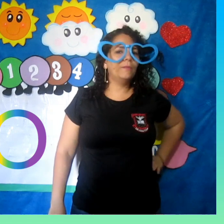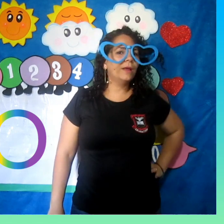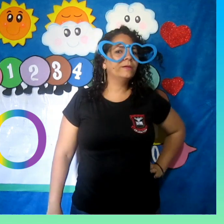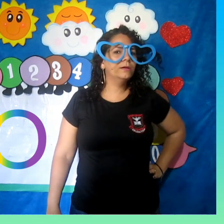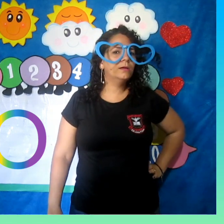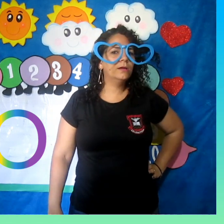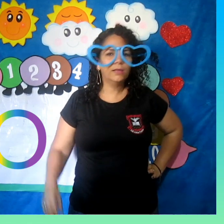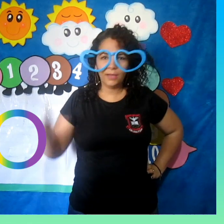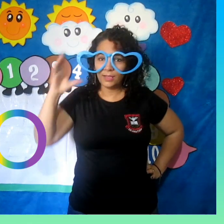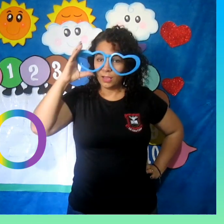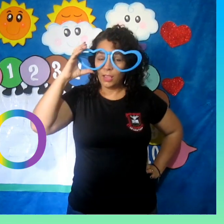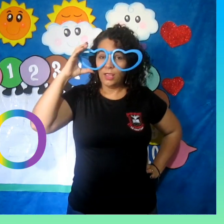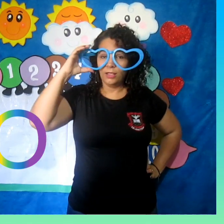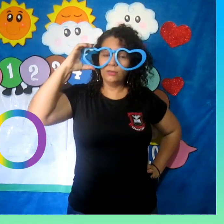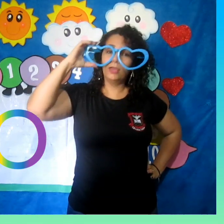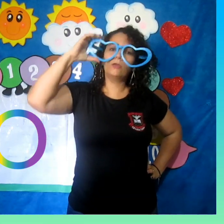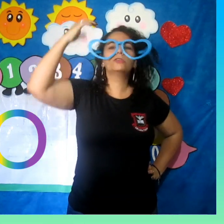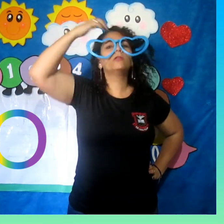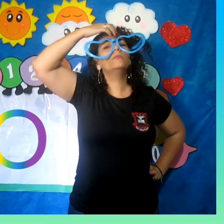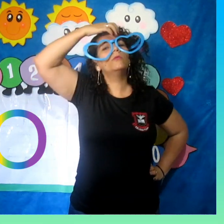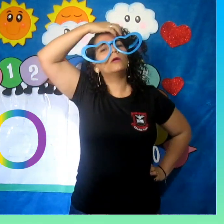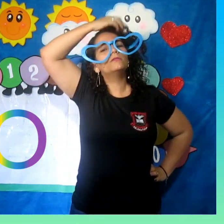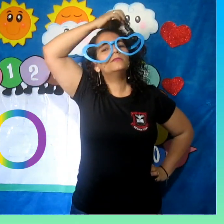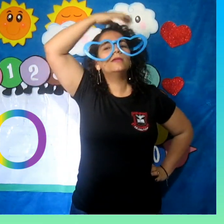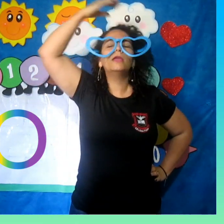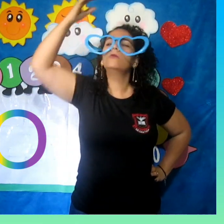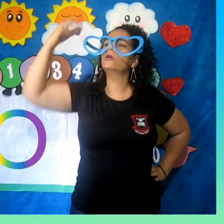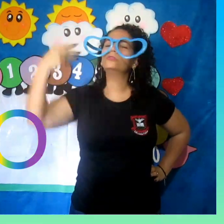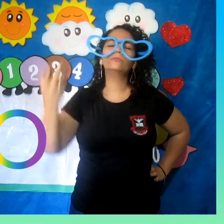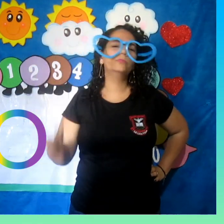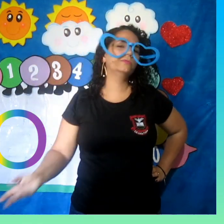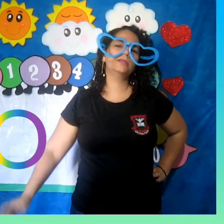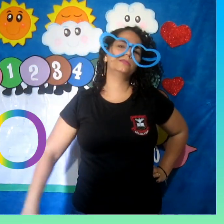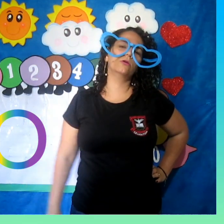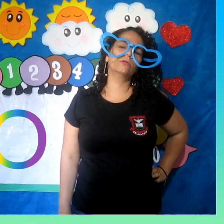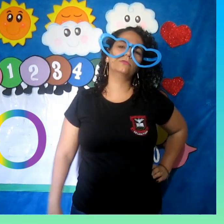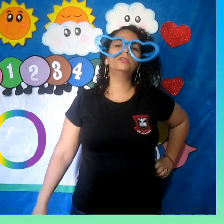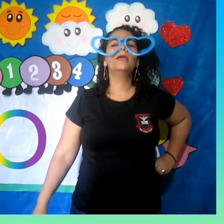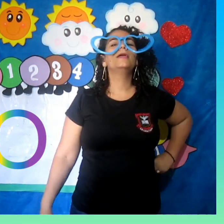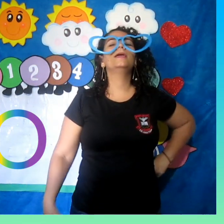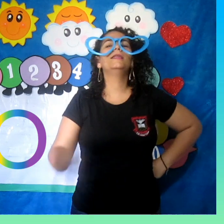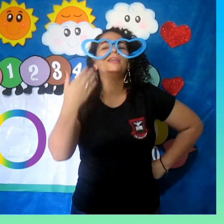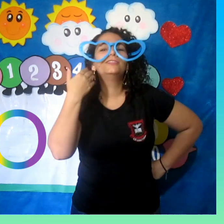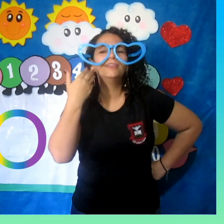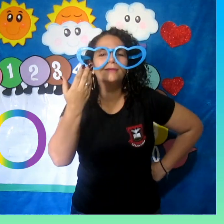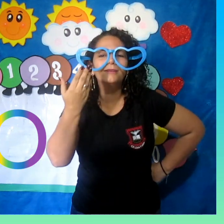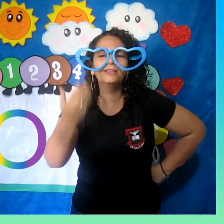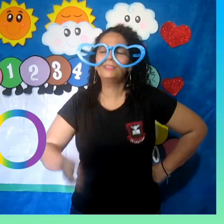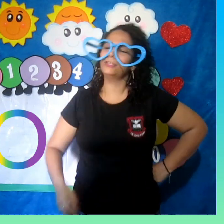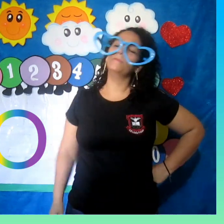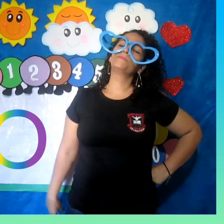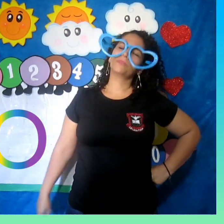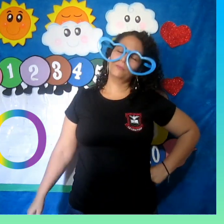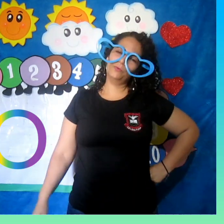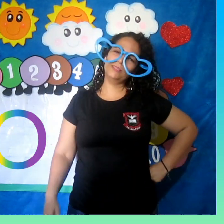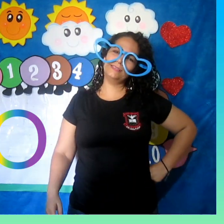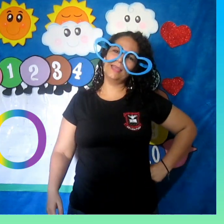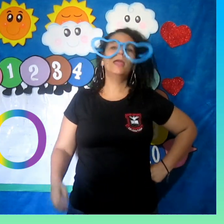bacana, hein? Quem gosta do meu óculos aí? Eu gosto muito desse óculos, ele é gigante! Pois é,